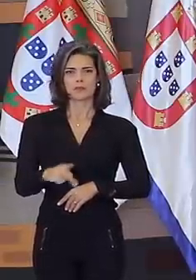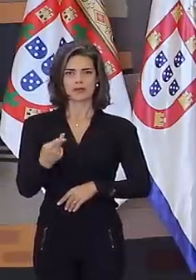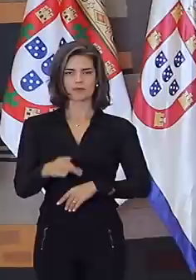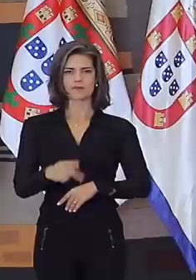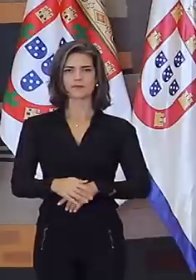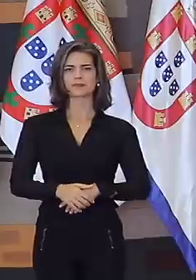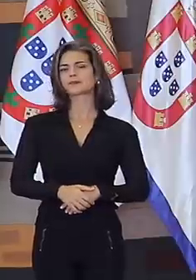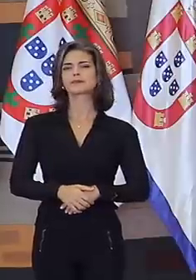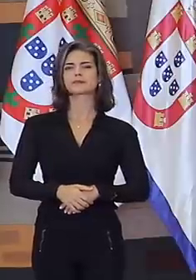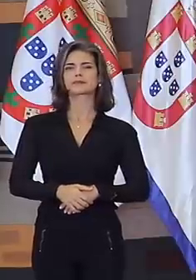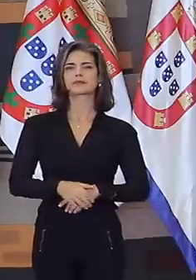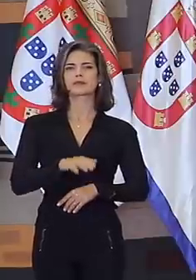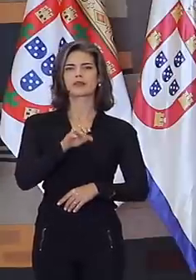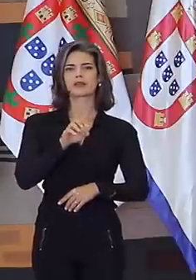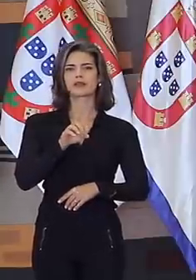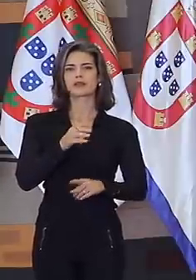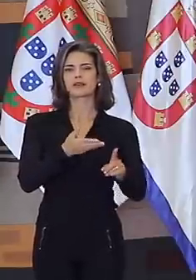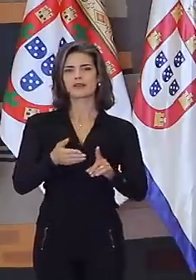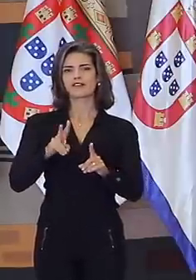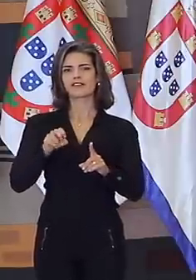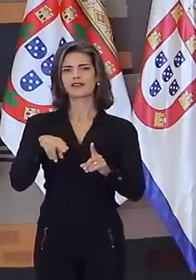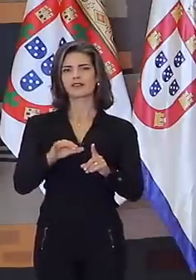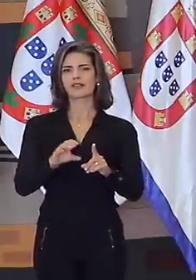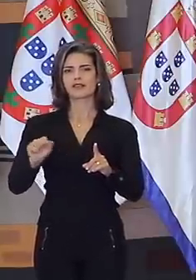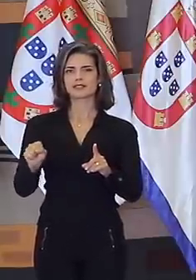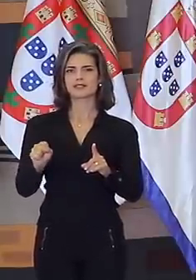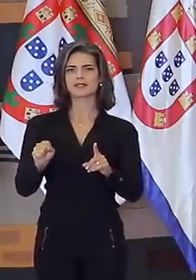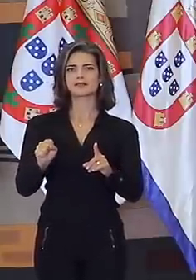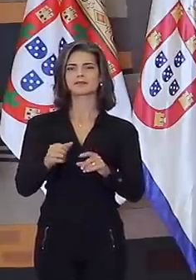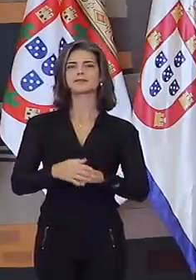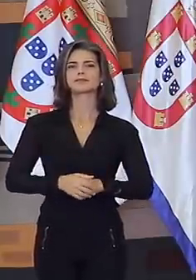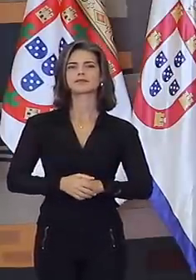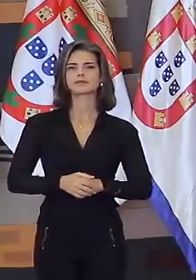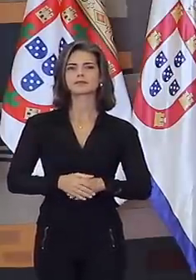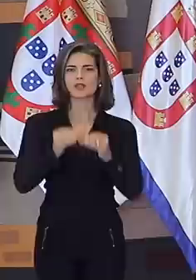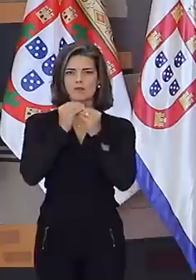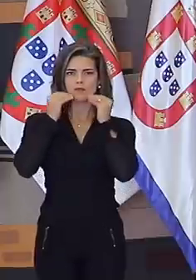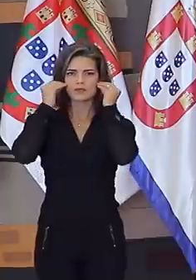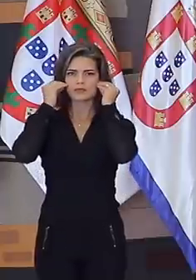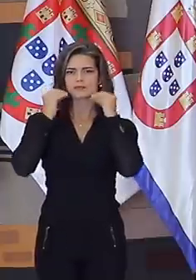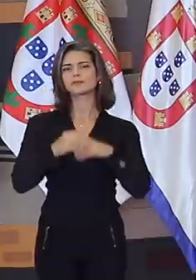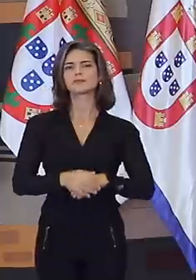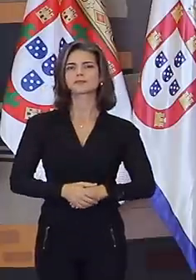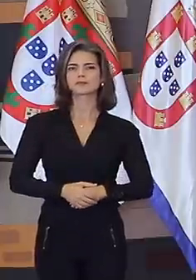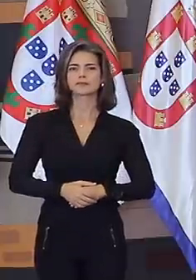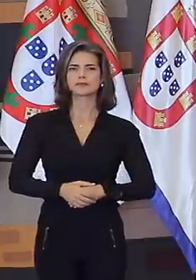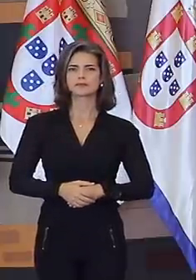Paraguai. E Vanessa Taqdira Abubacar Timóteo Mavimbe, de Moçambique.